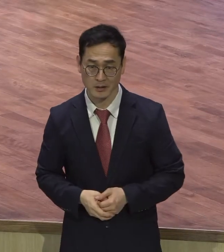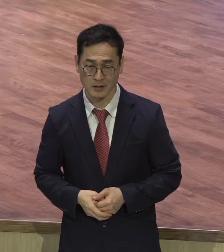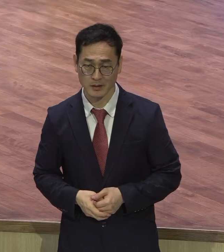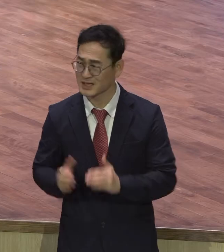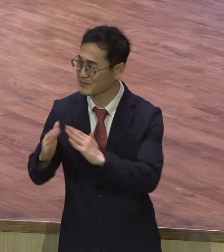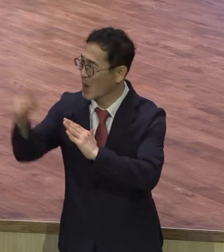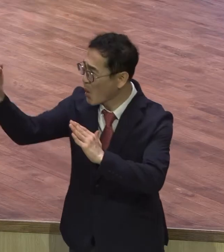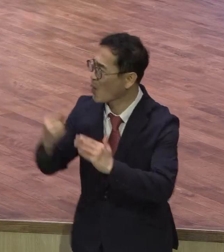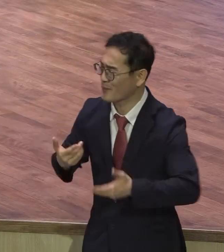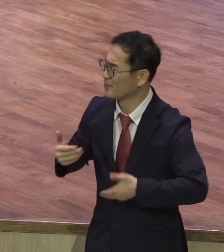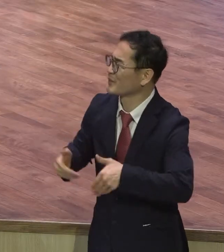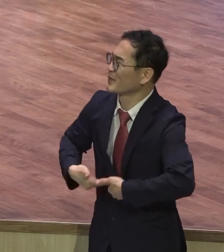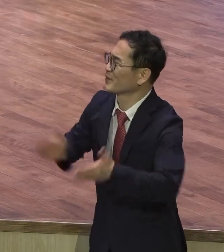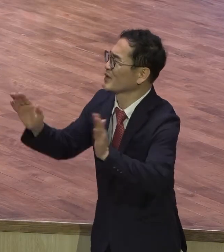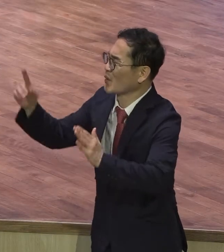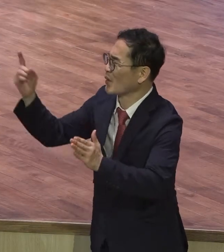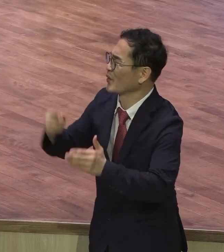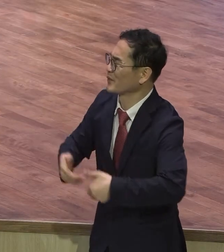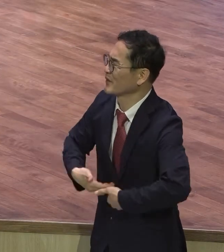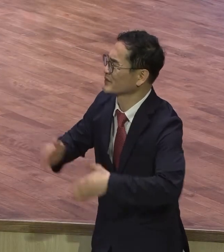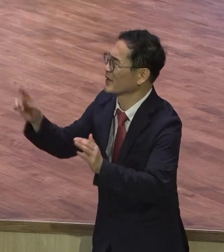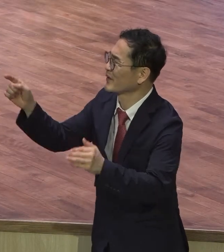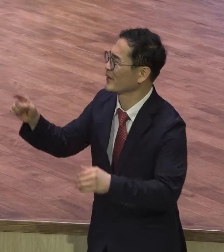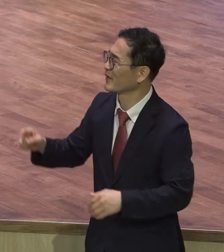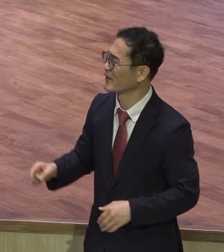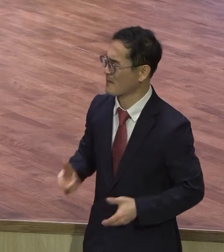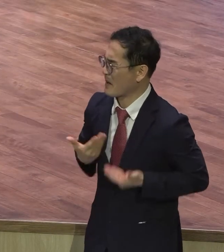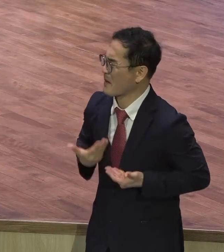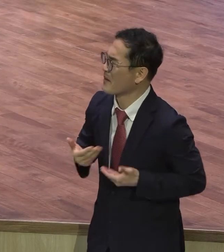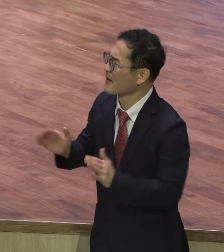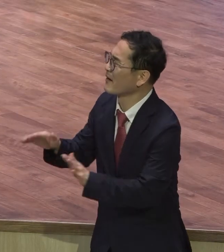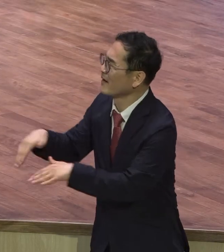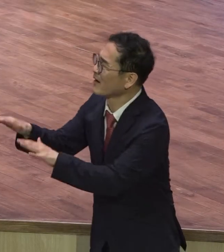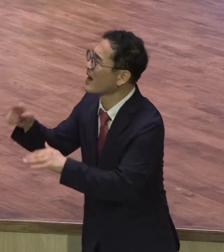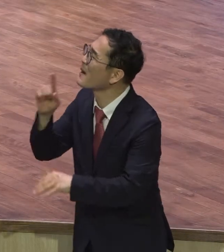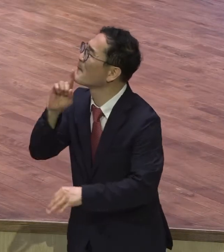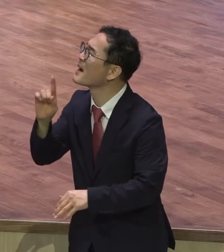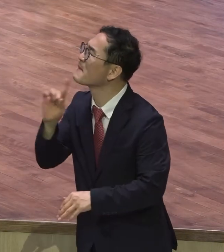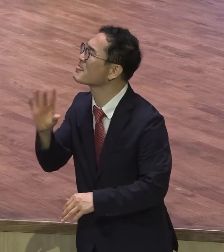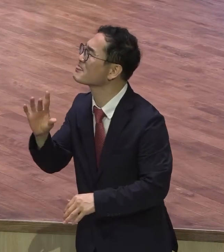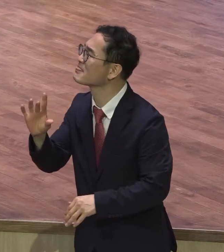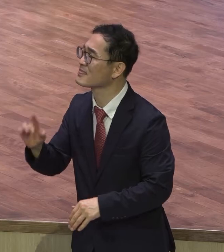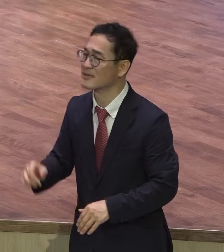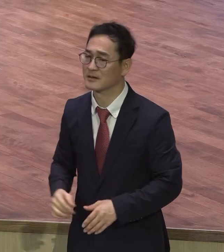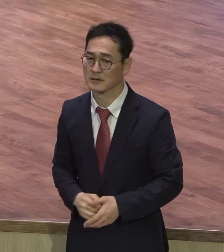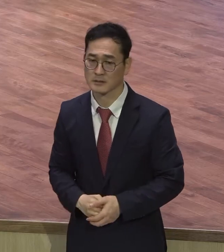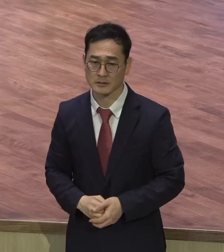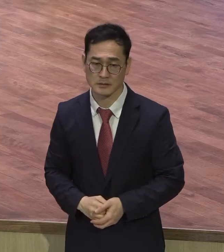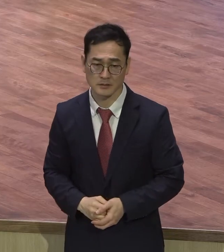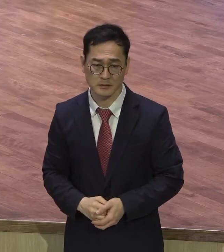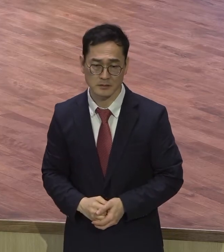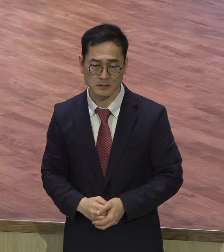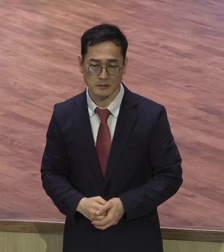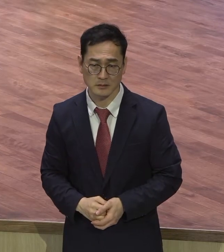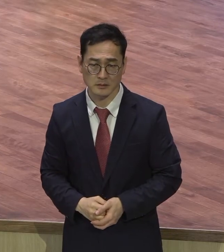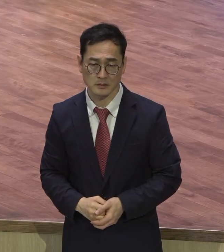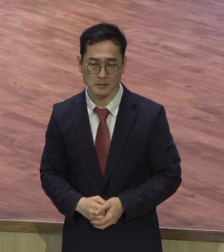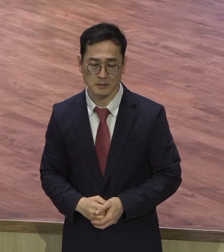뭐 바쁘신데 집에 오실 필요 없습니다. 그저 말씀만 하시면 신이 신을 믿는 믿음 아니고 이 말 할